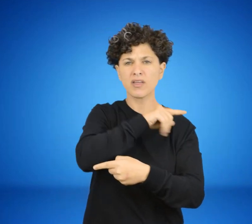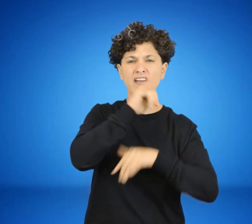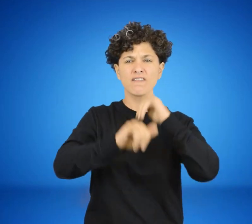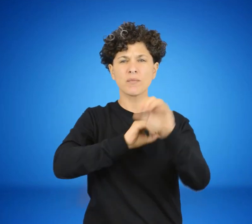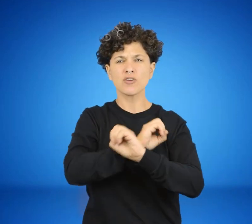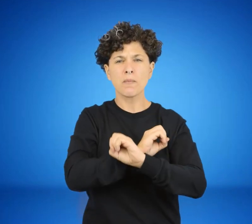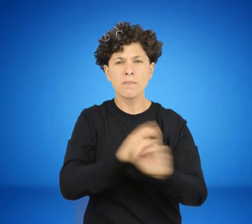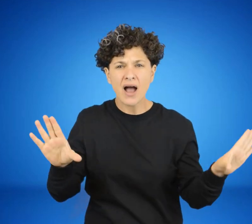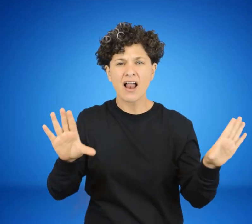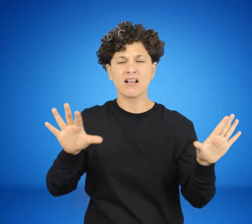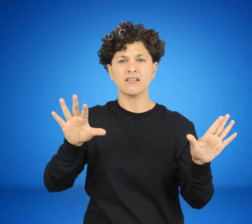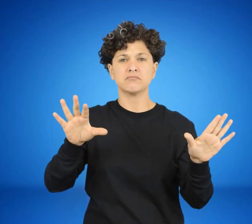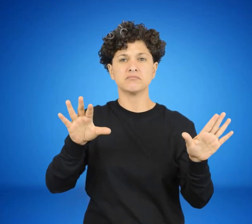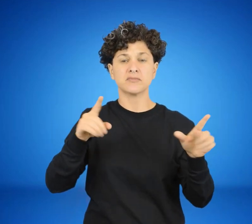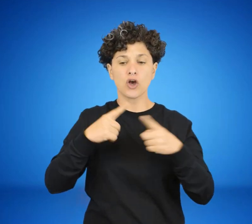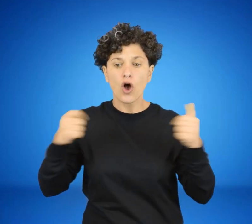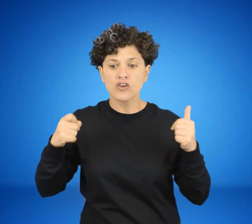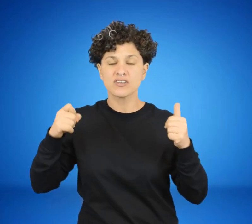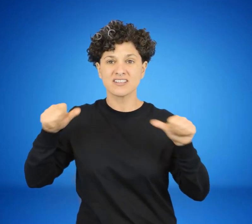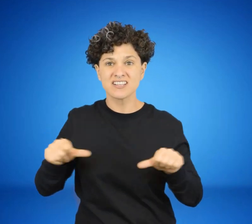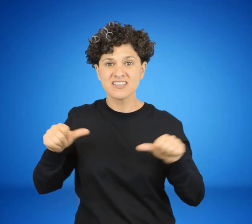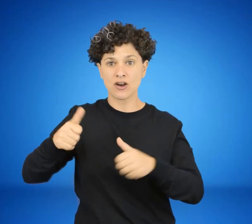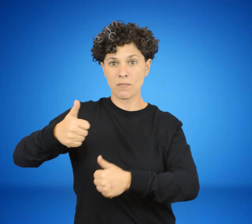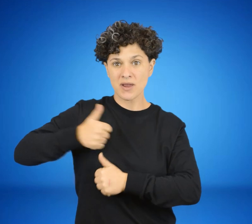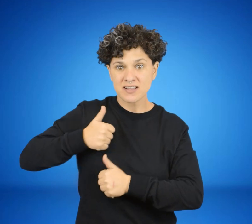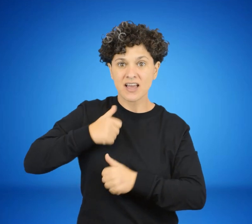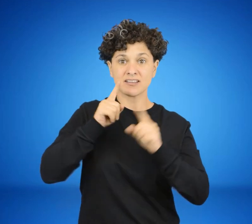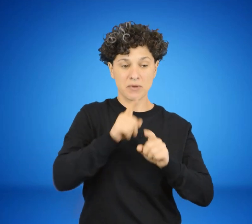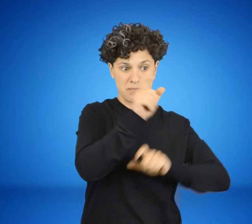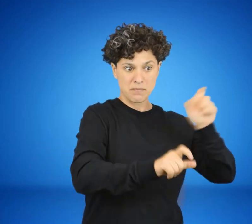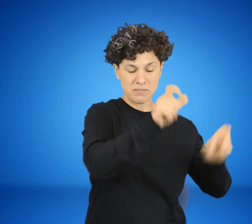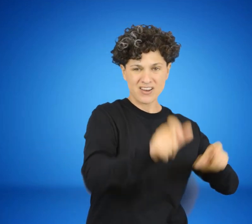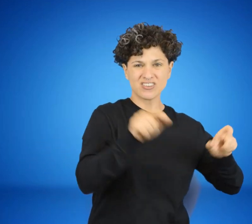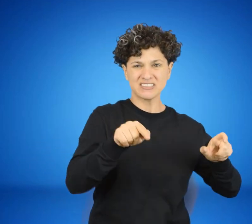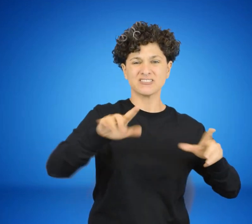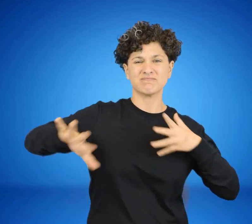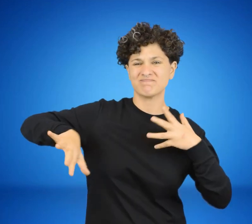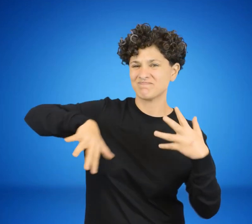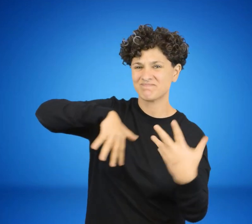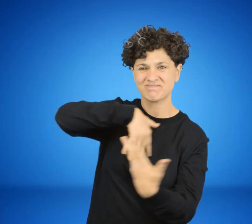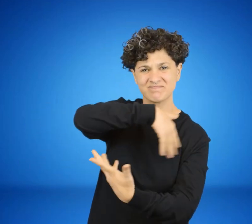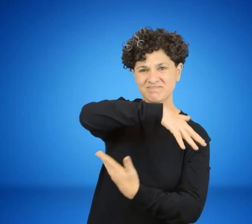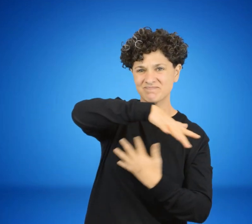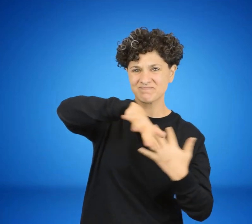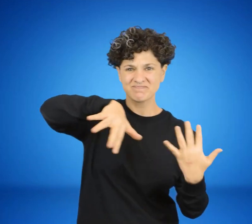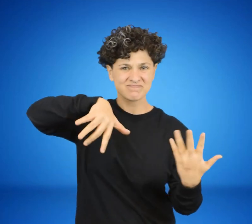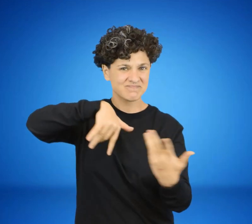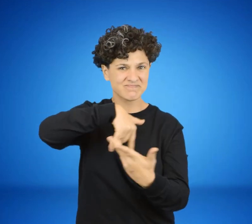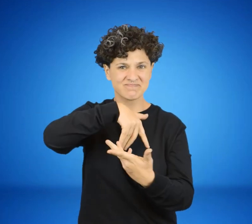dichos o acciones de militares y civiles que enturbiaron cada vez más el